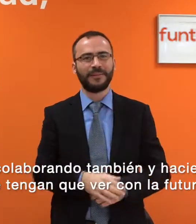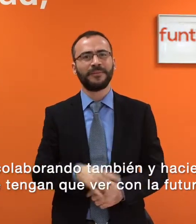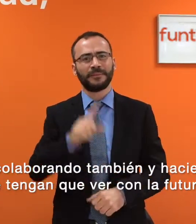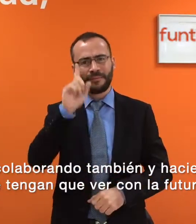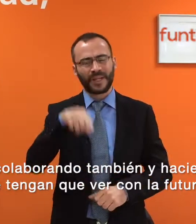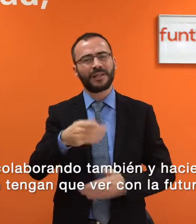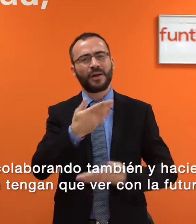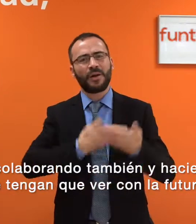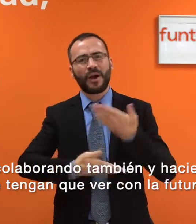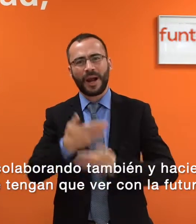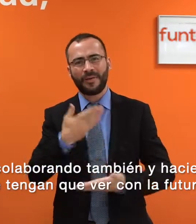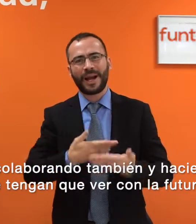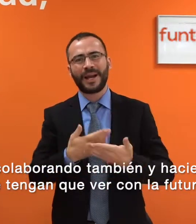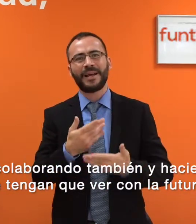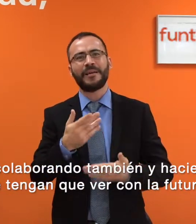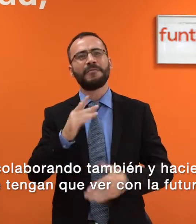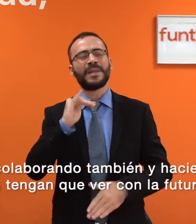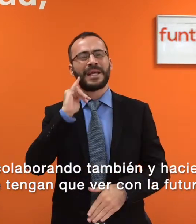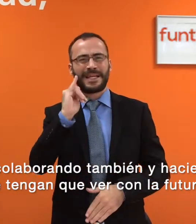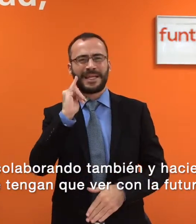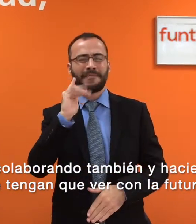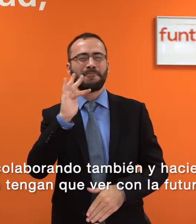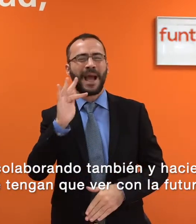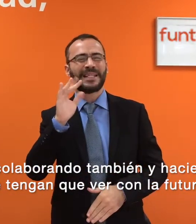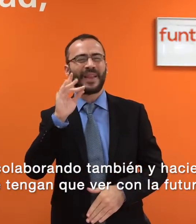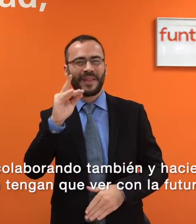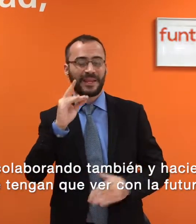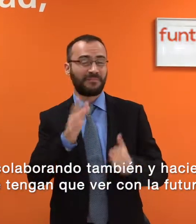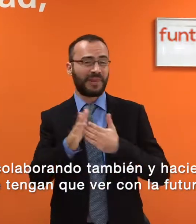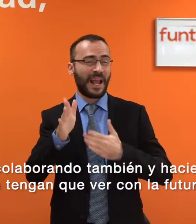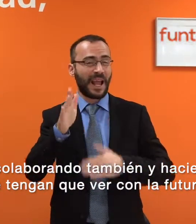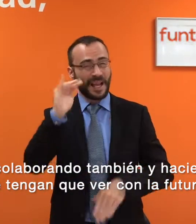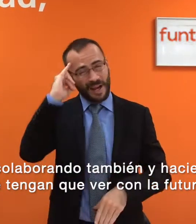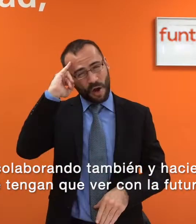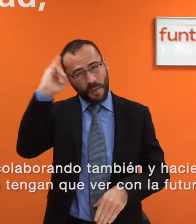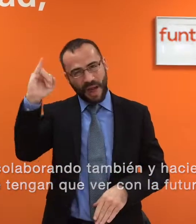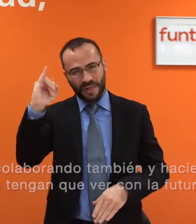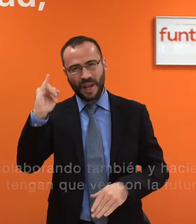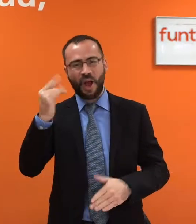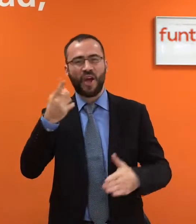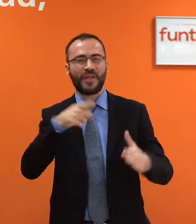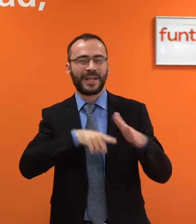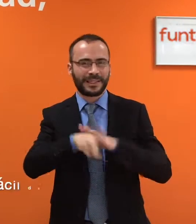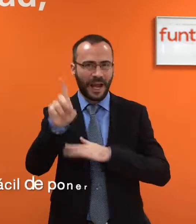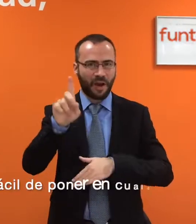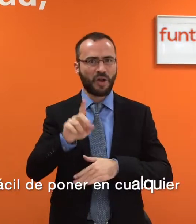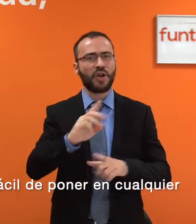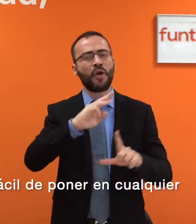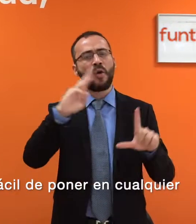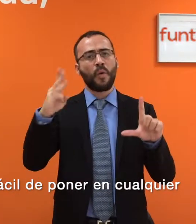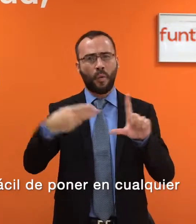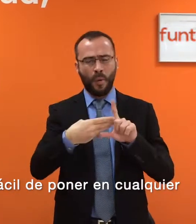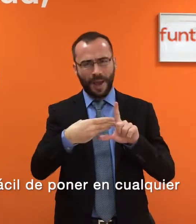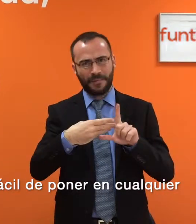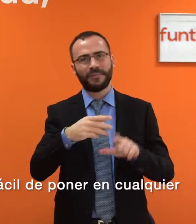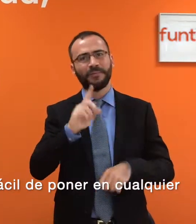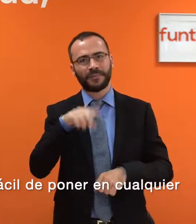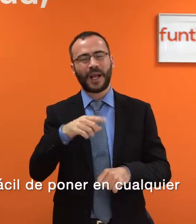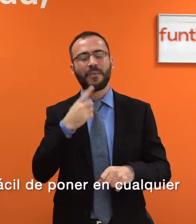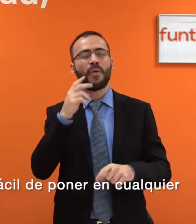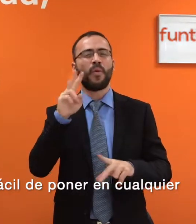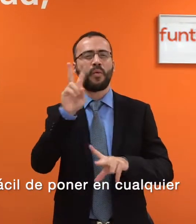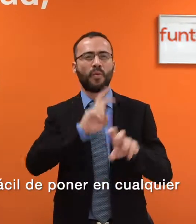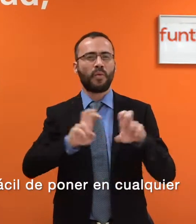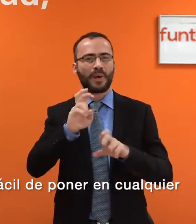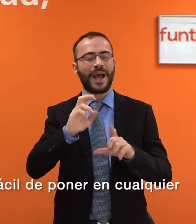colaborando también y haciendo I más D, también en temas que tengan que ver con la futura web. Cada vez la web es más fácil de